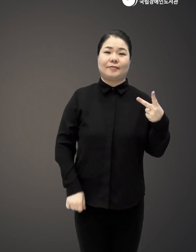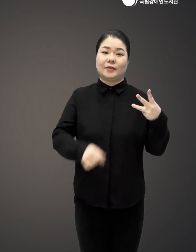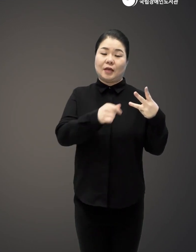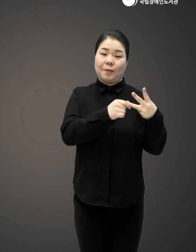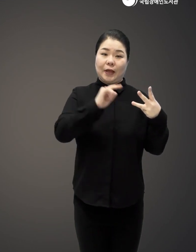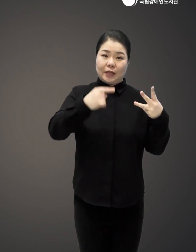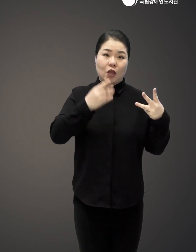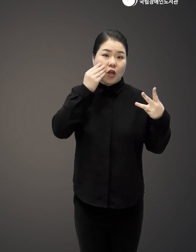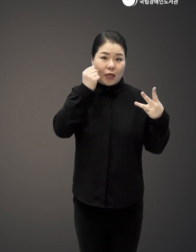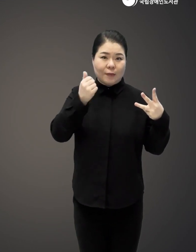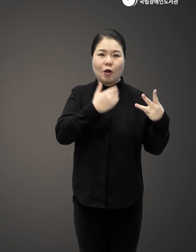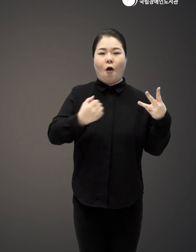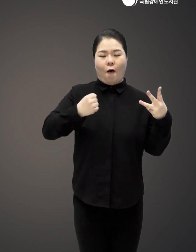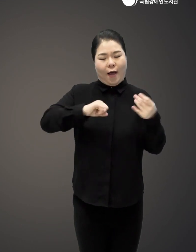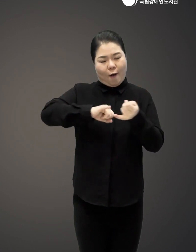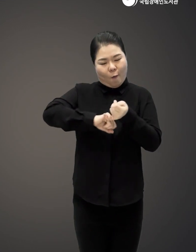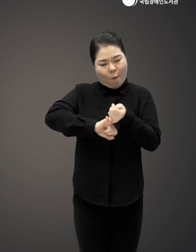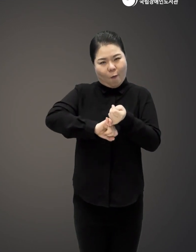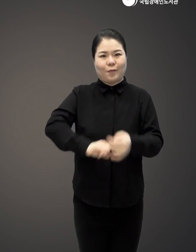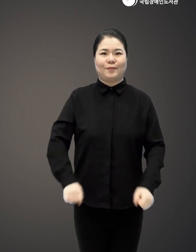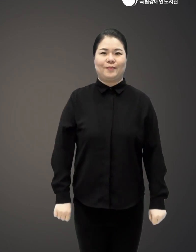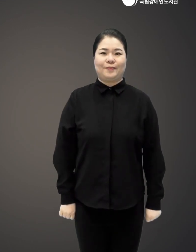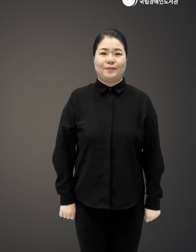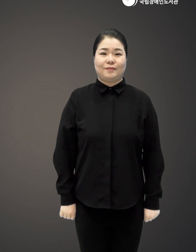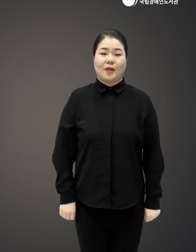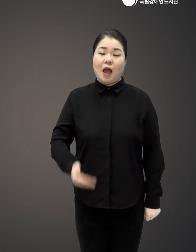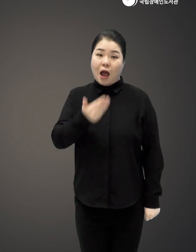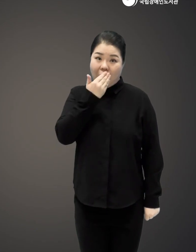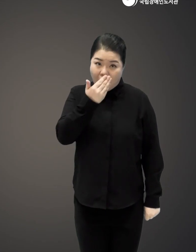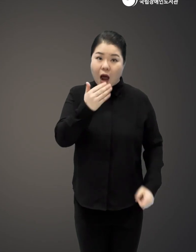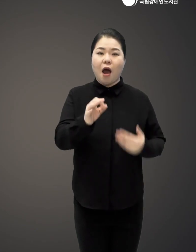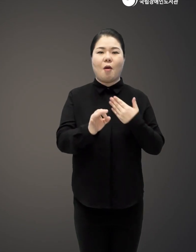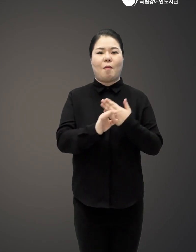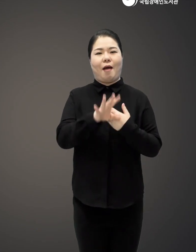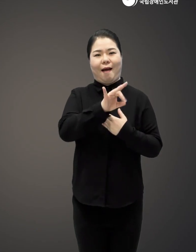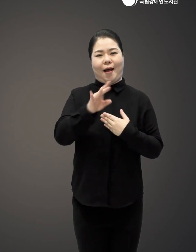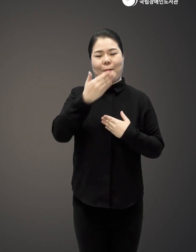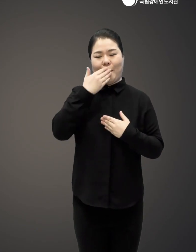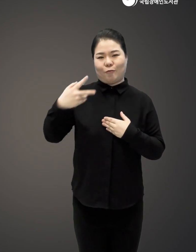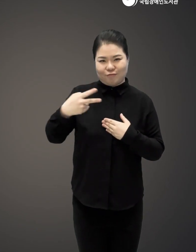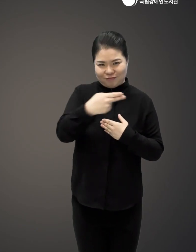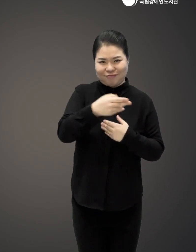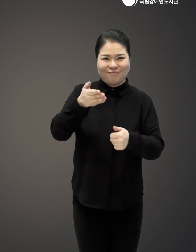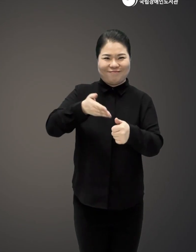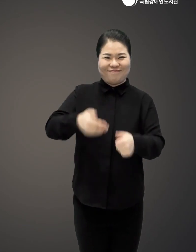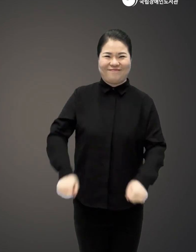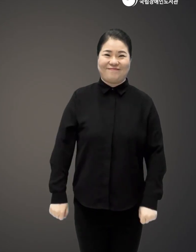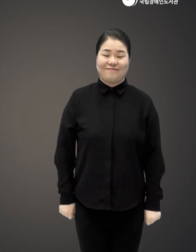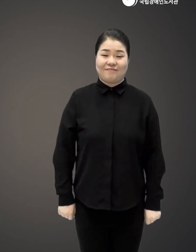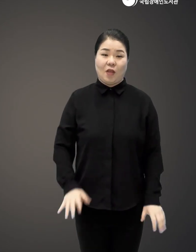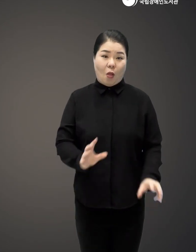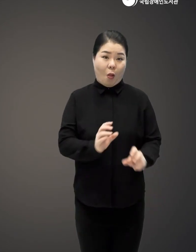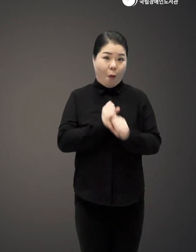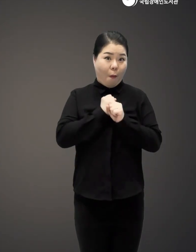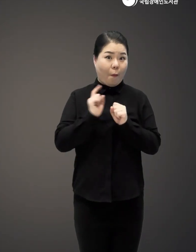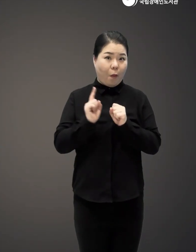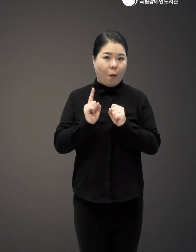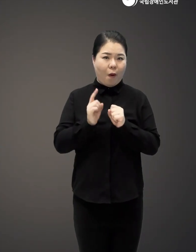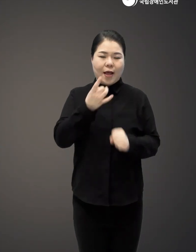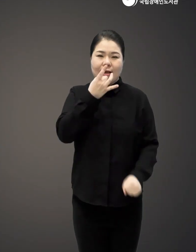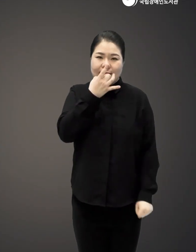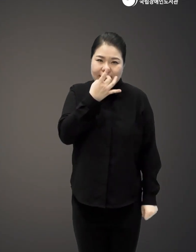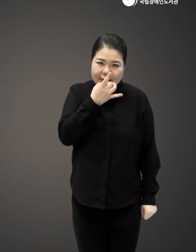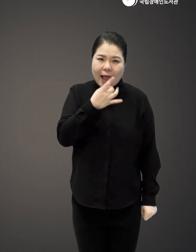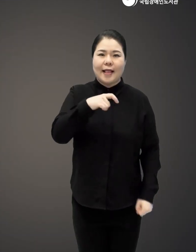셋, 천연 지방은 건강에 필수적이다 할 수 있다면 간헐적 단식도 한마디로